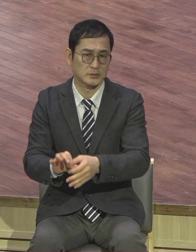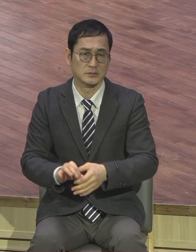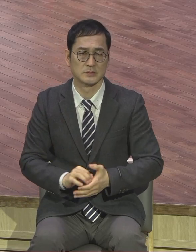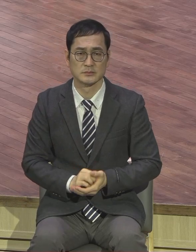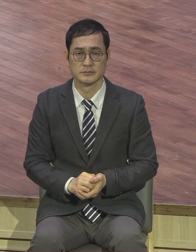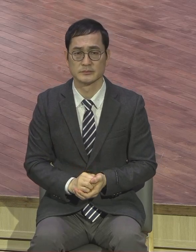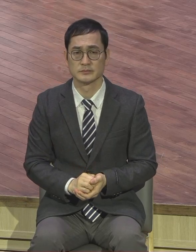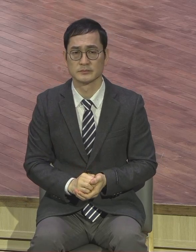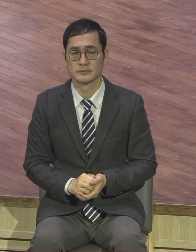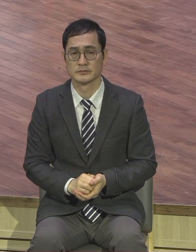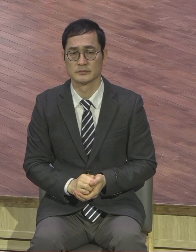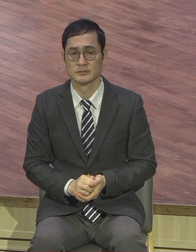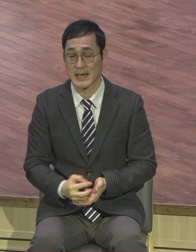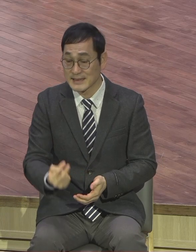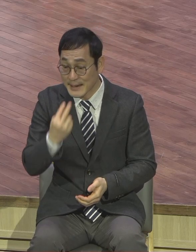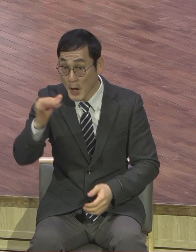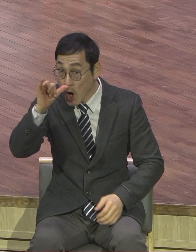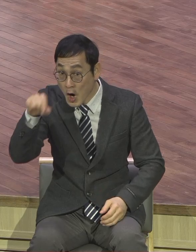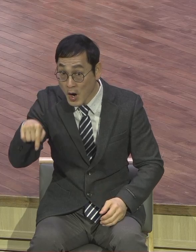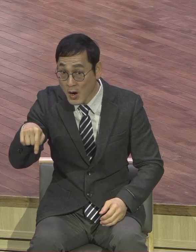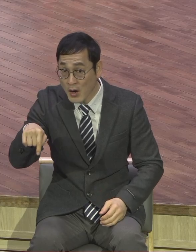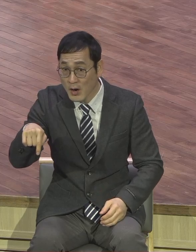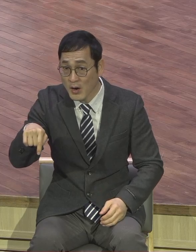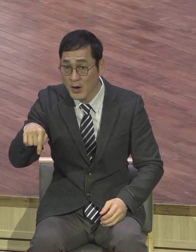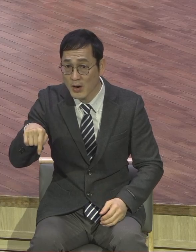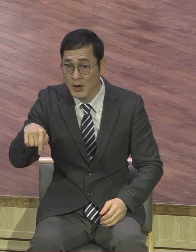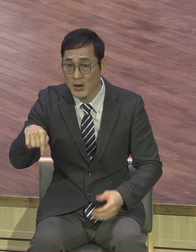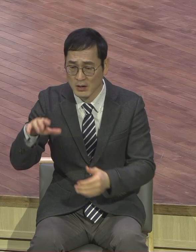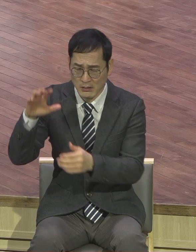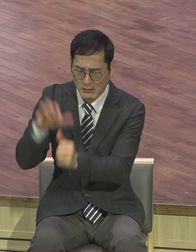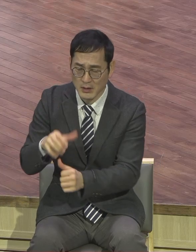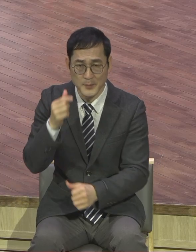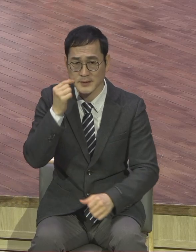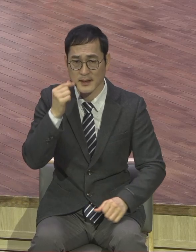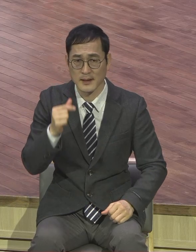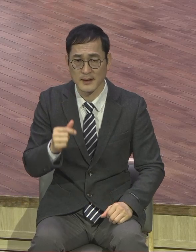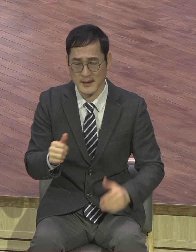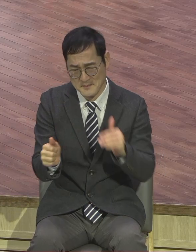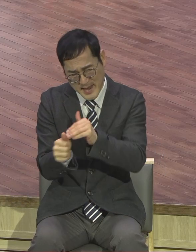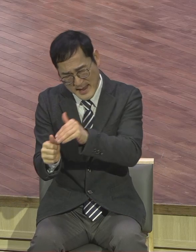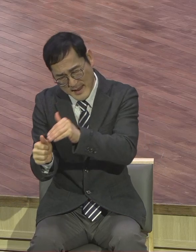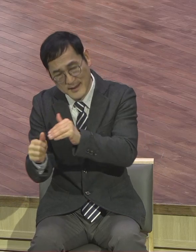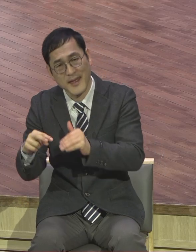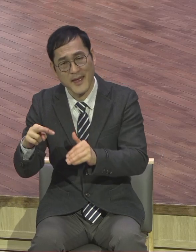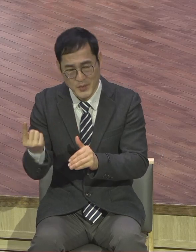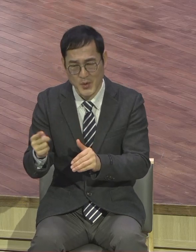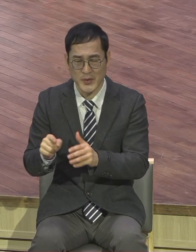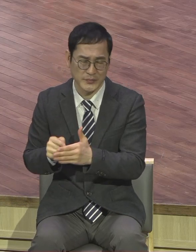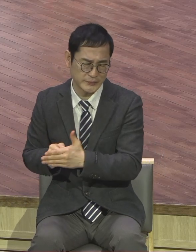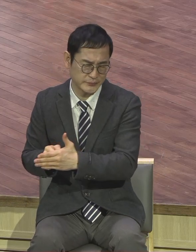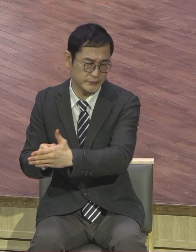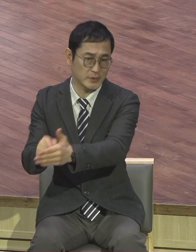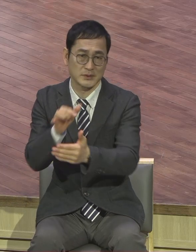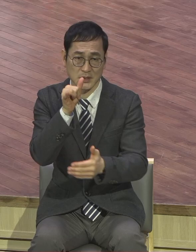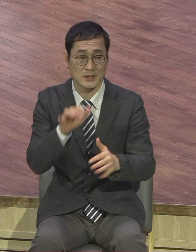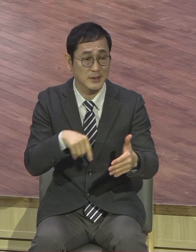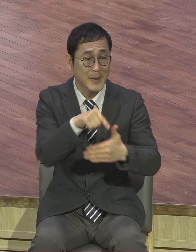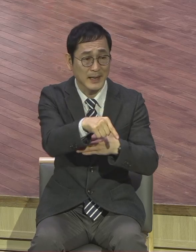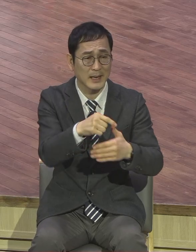생명은 못 말려요. 생명이 있으면 어떤 방에도 못 말려요. 여러분 한겨울에 지금 이렇게 추운데 눈이 오지요.